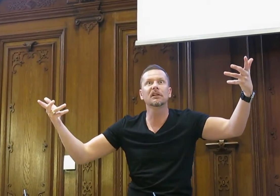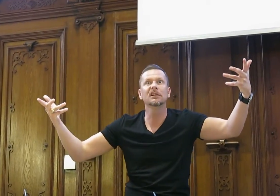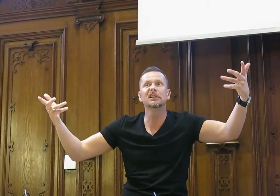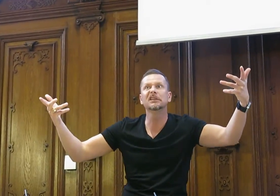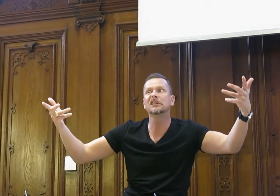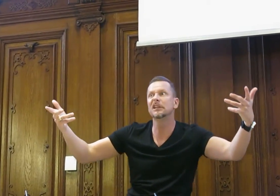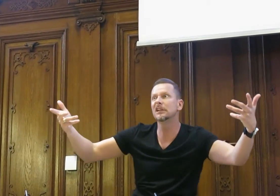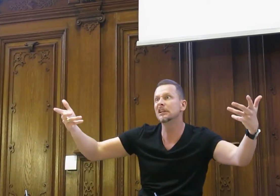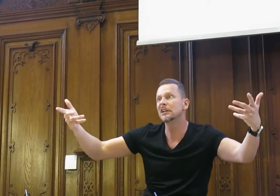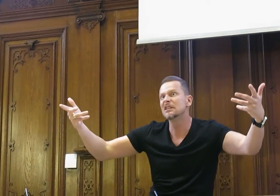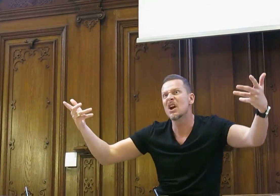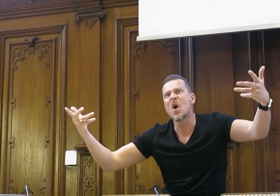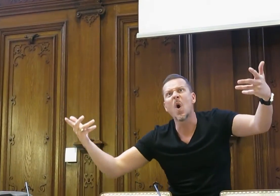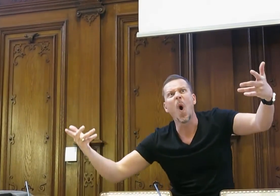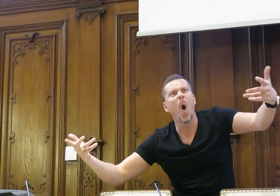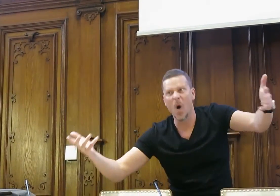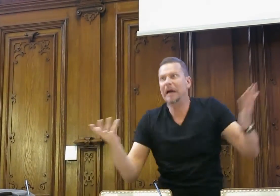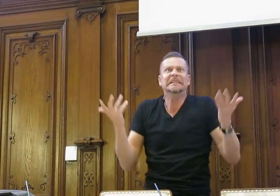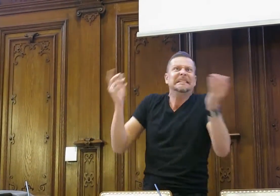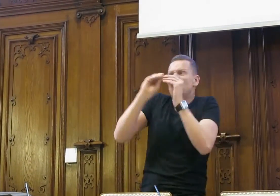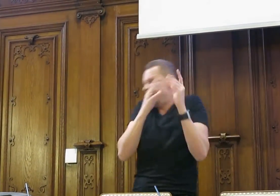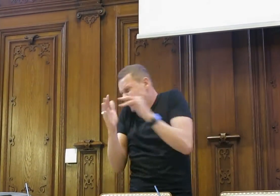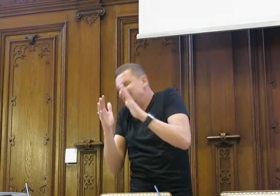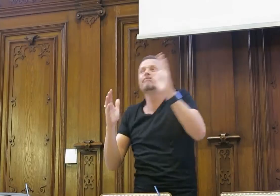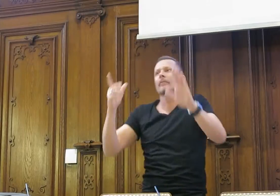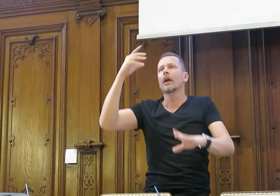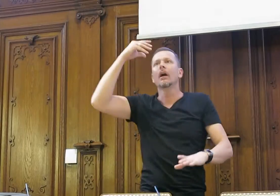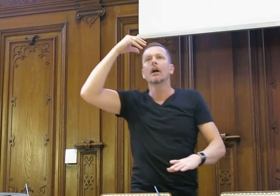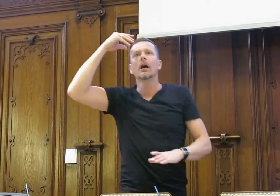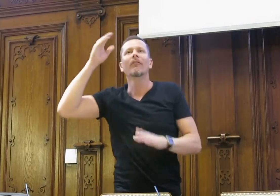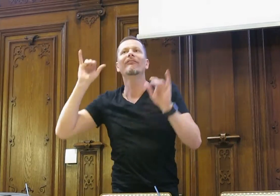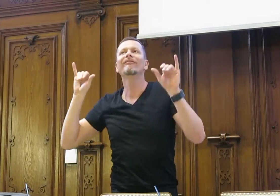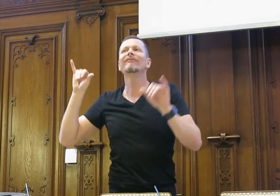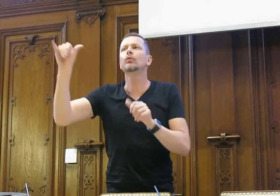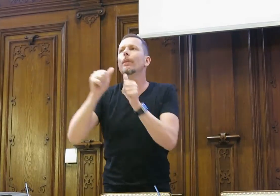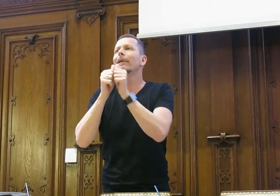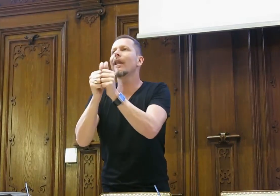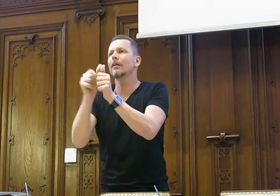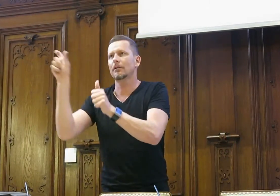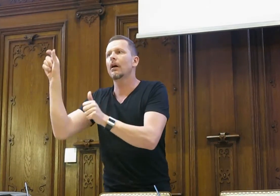Flugzeug ist einfach zu schwer. Man weiß jetzt nicht, wie soll das jetzt der Leiter geben. Kommt die Stewardess,